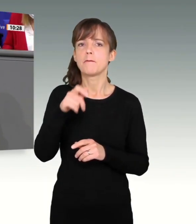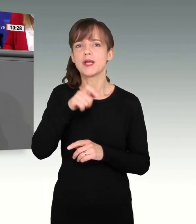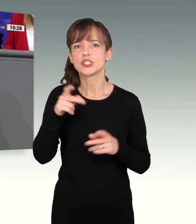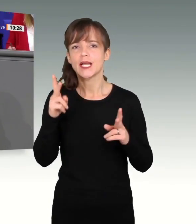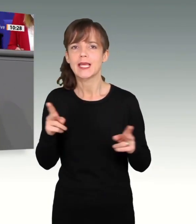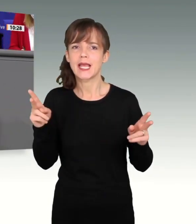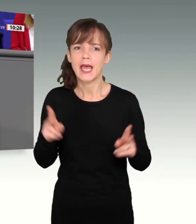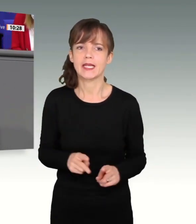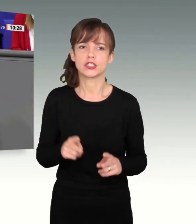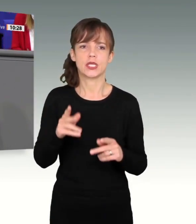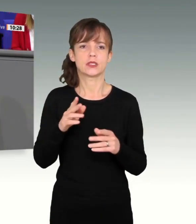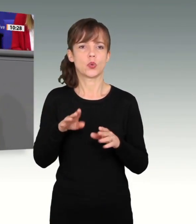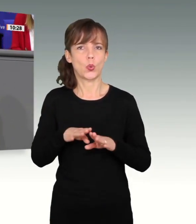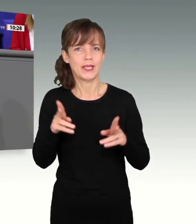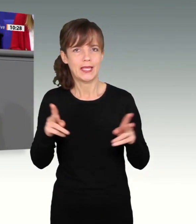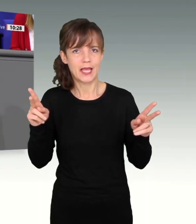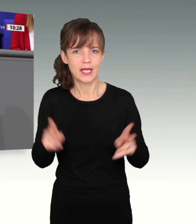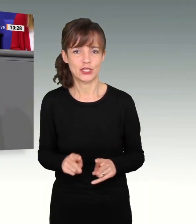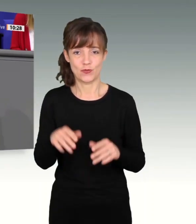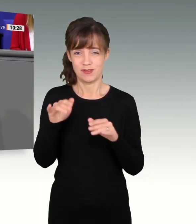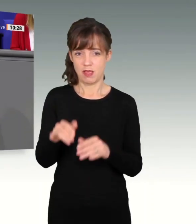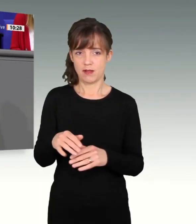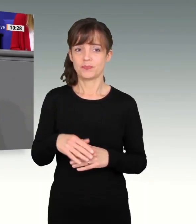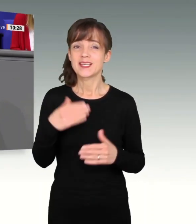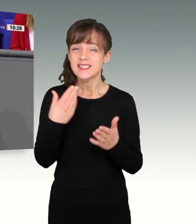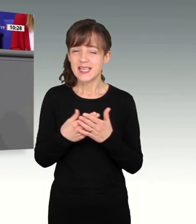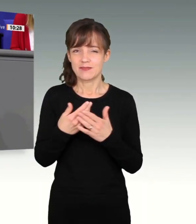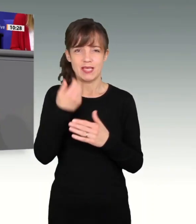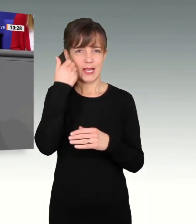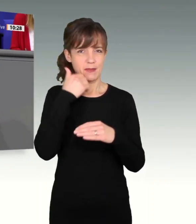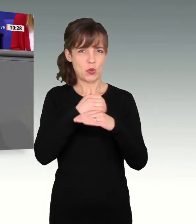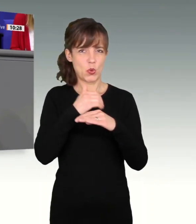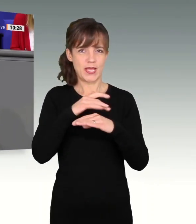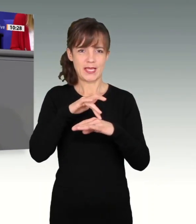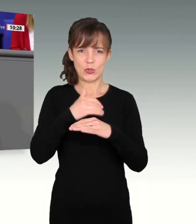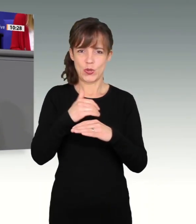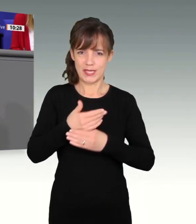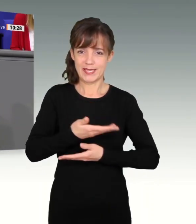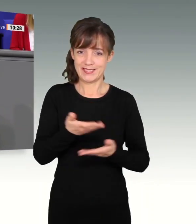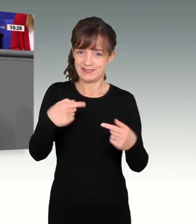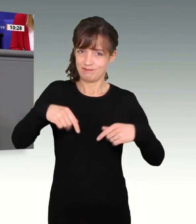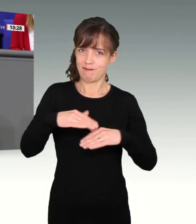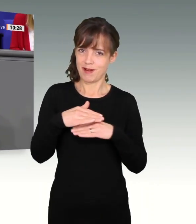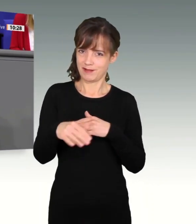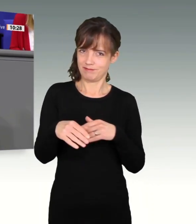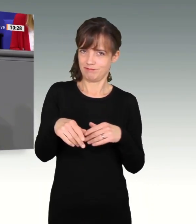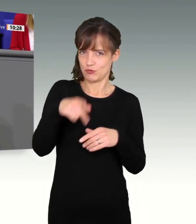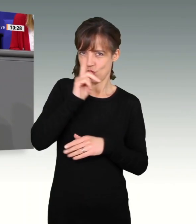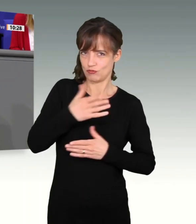eingeschränkt. Und deshalb, liebe Kolleginnen und Kollegen, ist es gerade für ein Land wie Deutschland mit seiner international